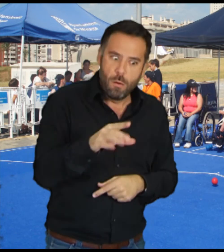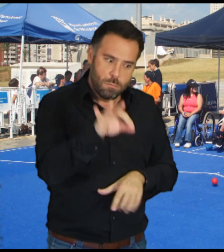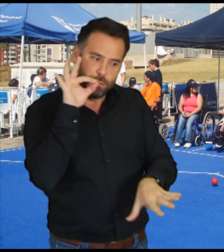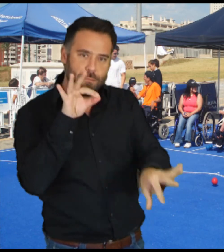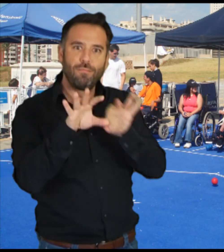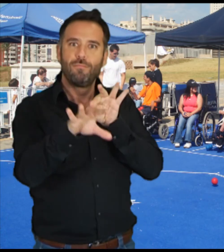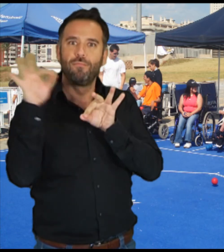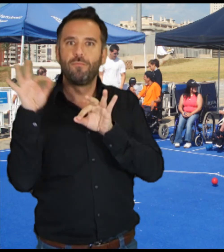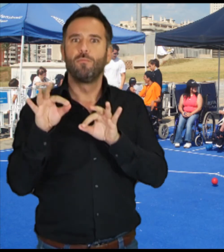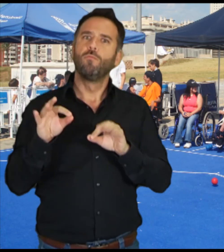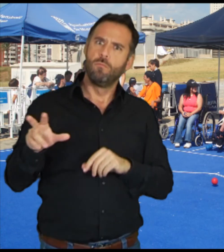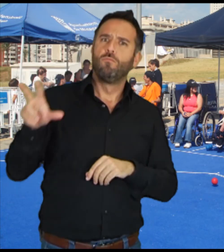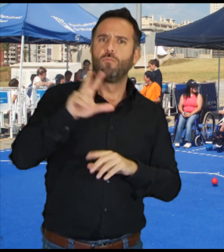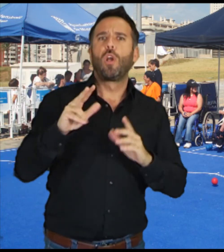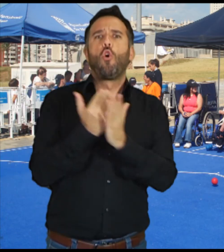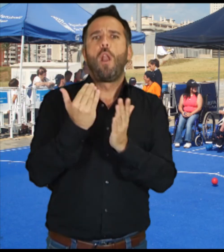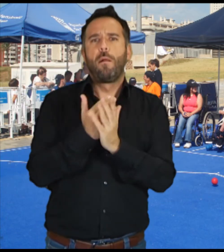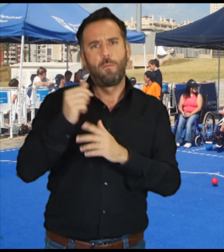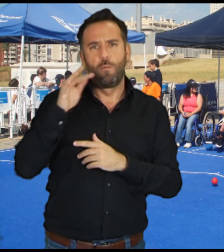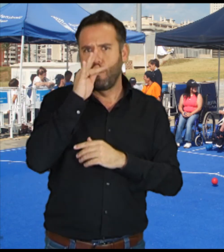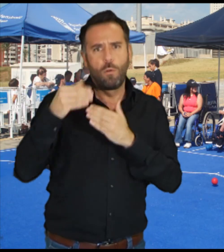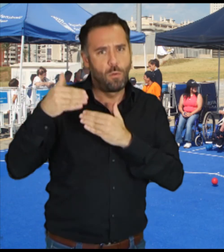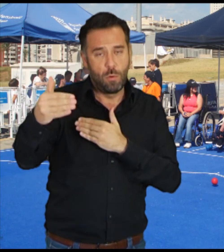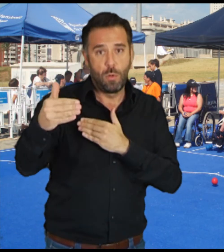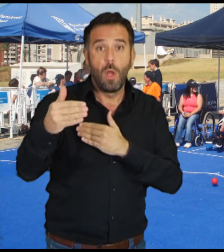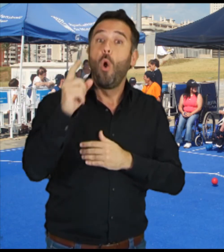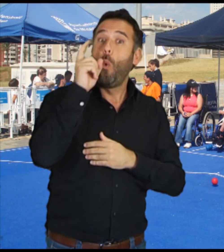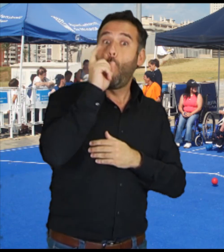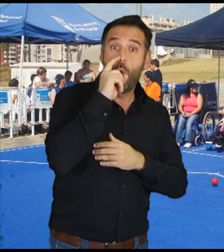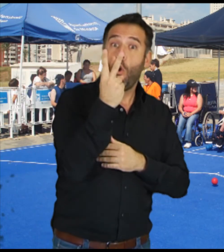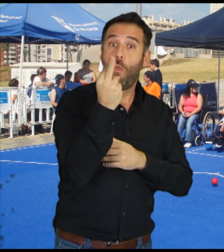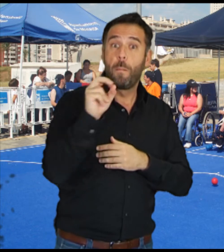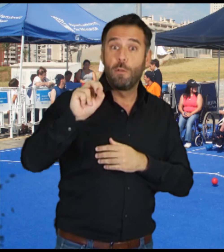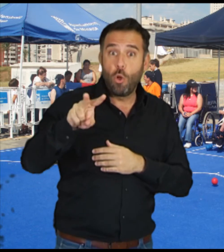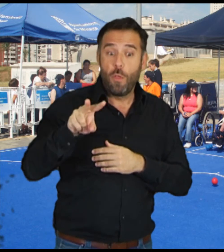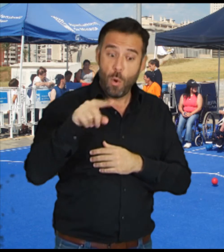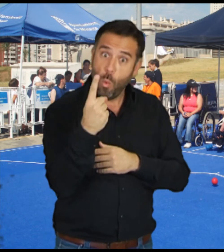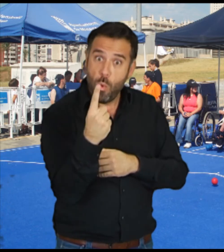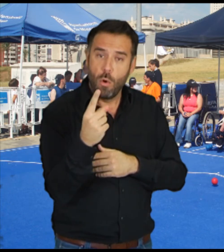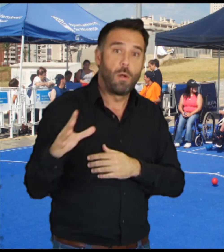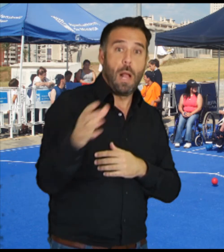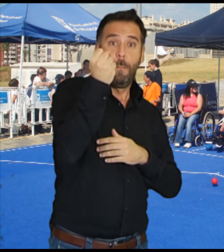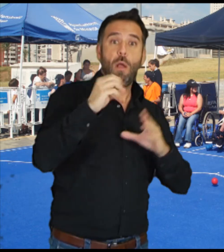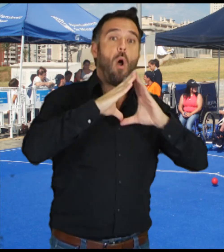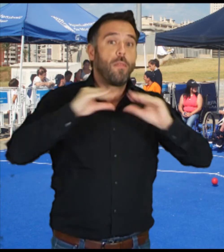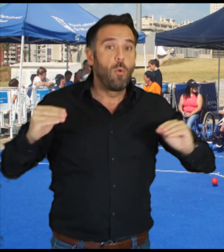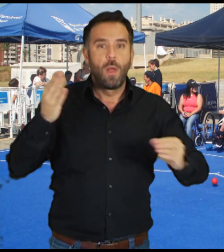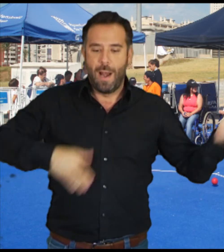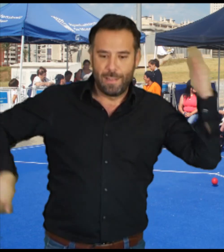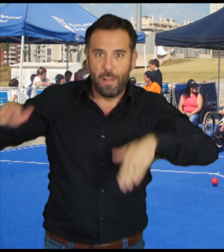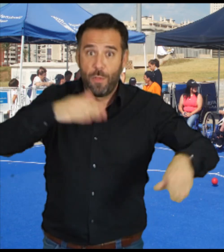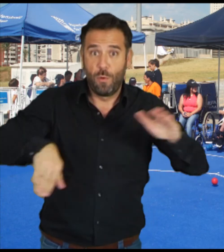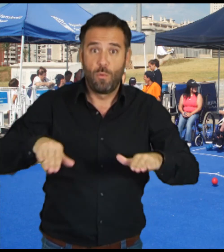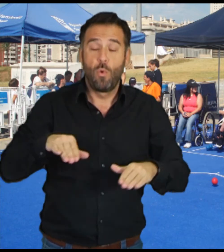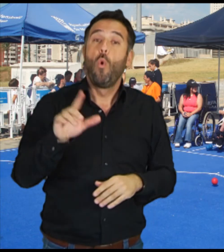Promesas En junio de 2012, uno de nuestros alumnos es campeón de Andalucía en natación En junio de